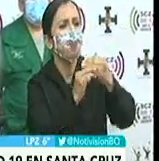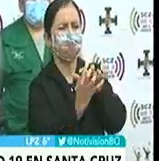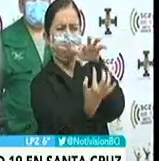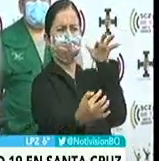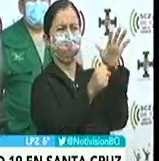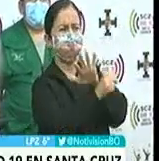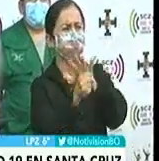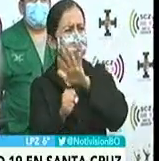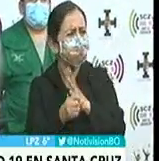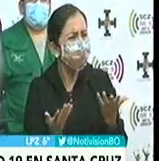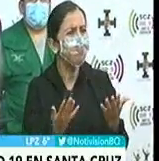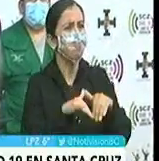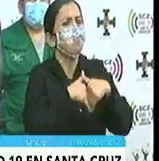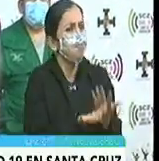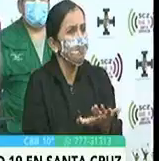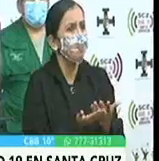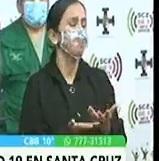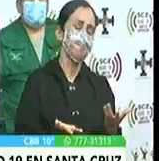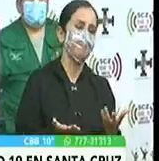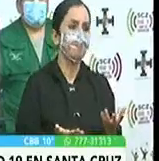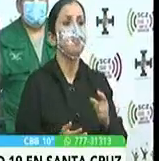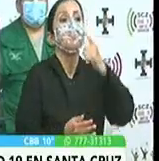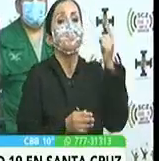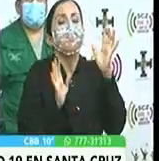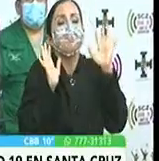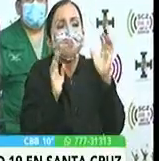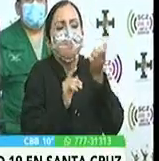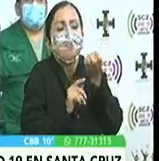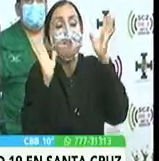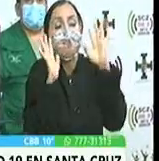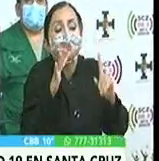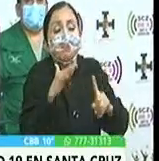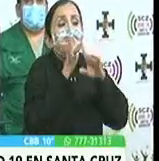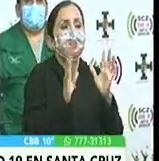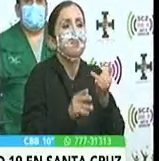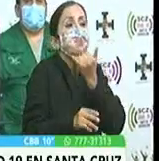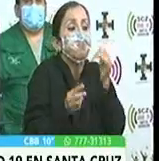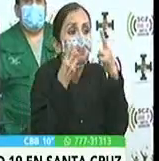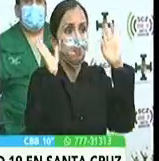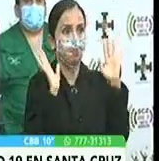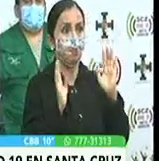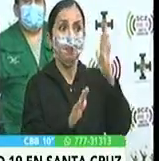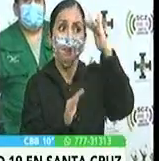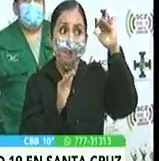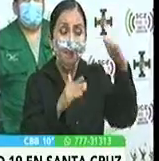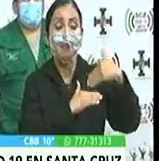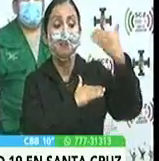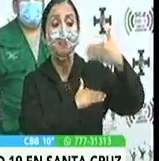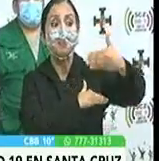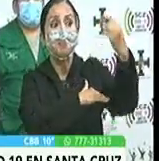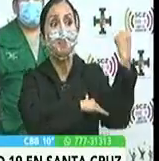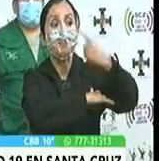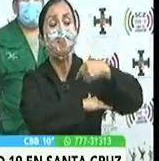caso del transporte público y otras personas, sean solamente casos aislados. Esperemos que así sea y en el transcurso de los días,